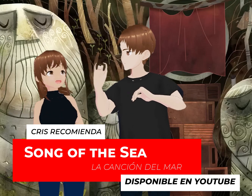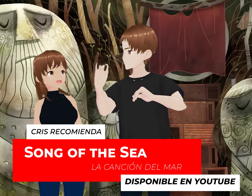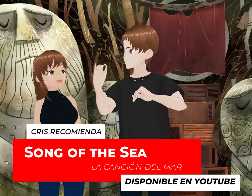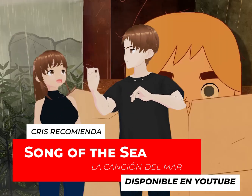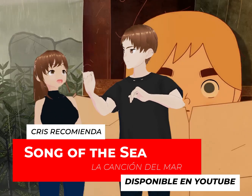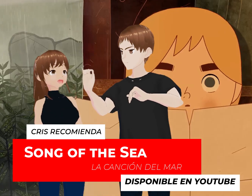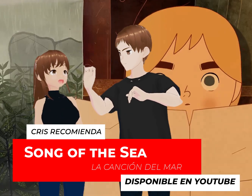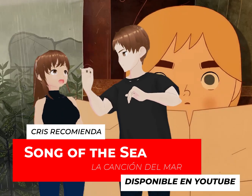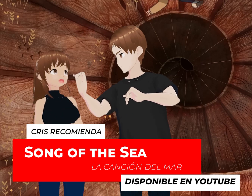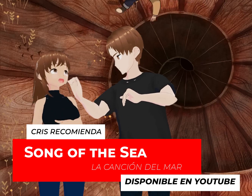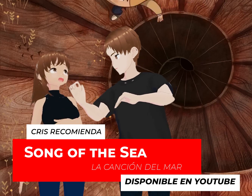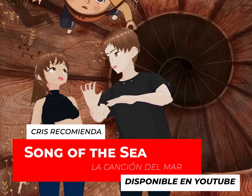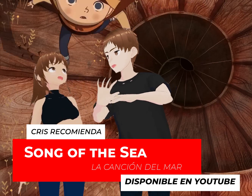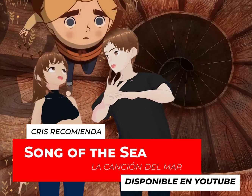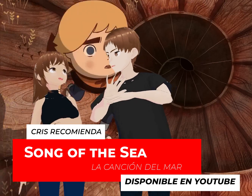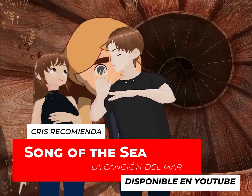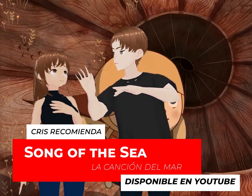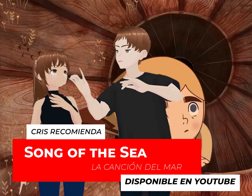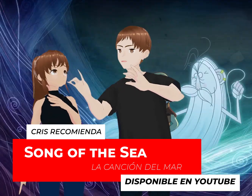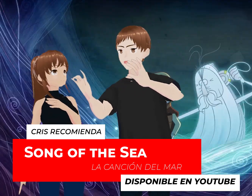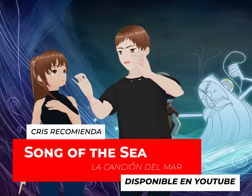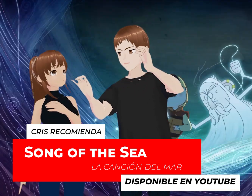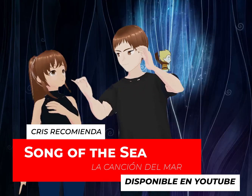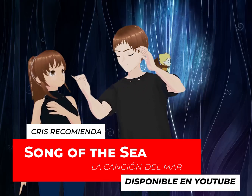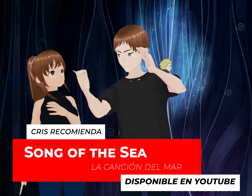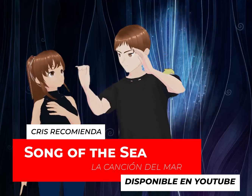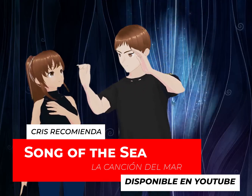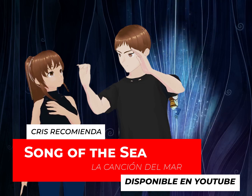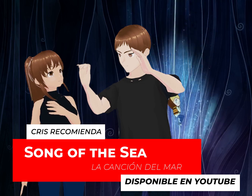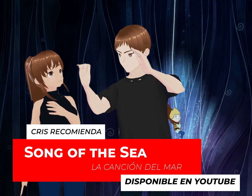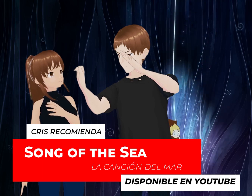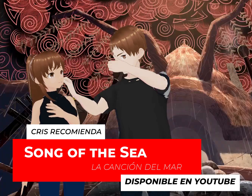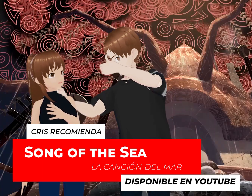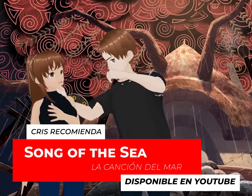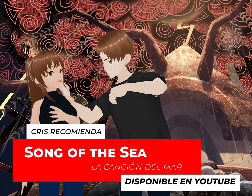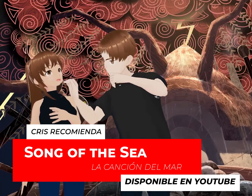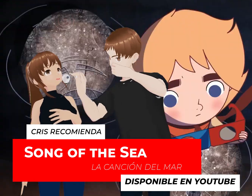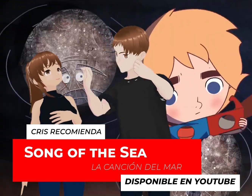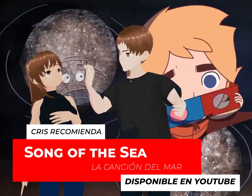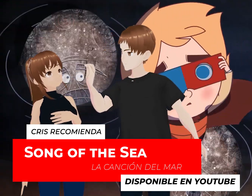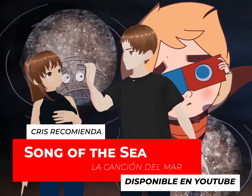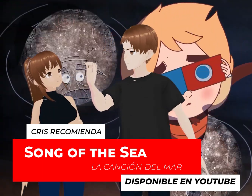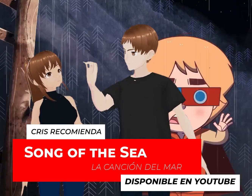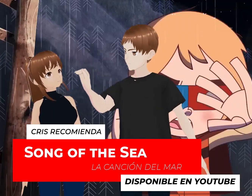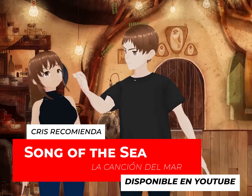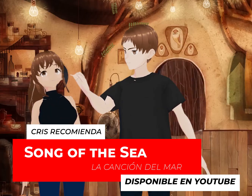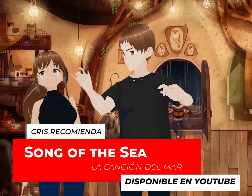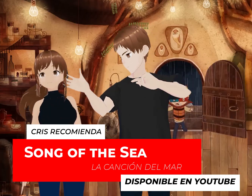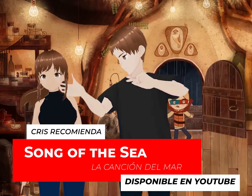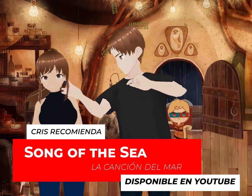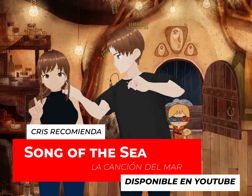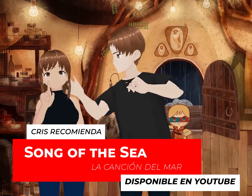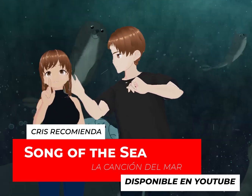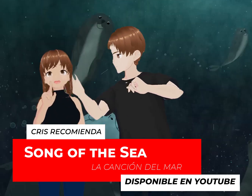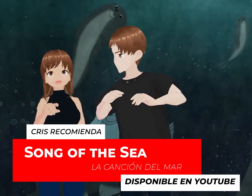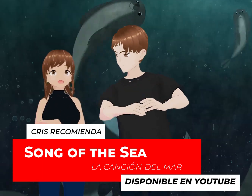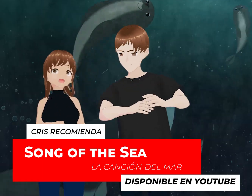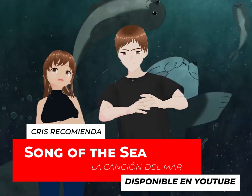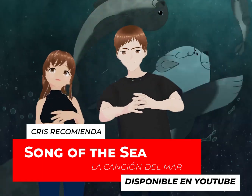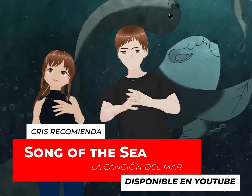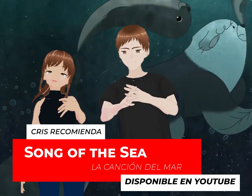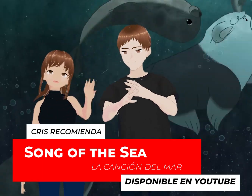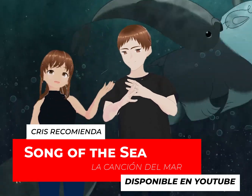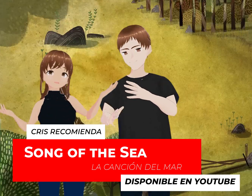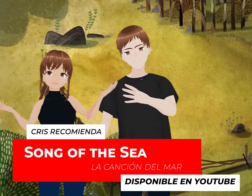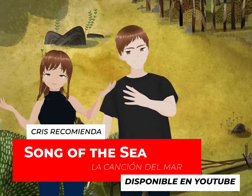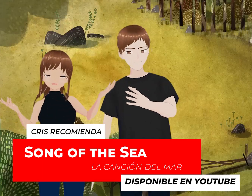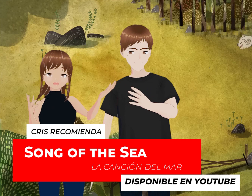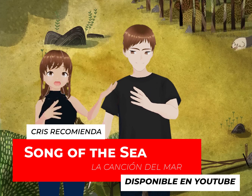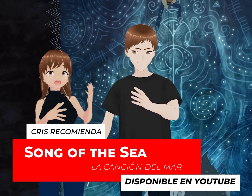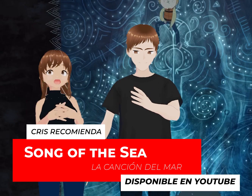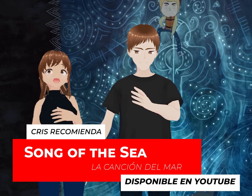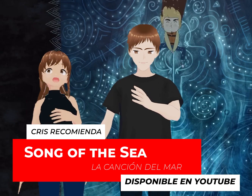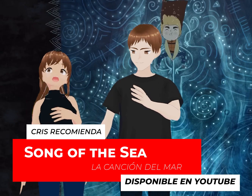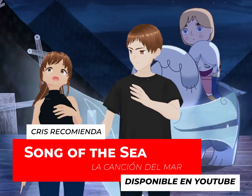lobos.